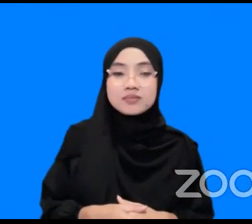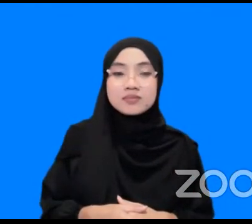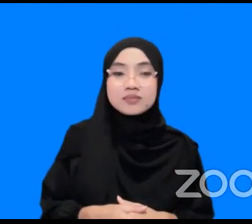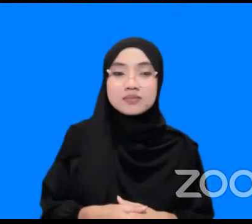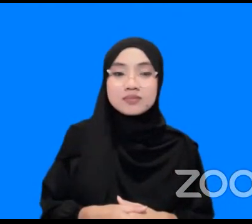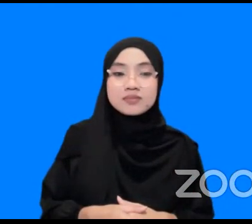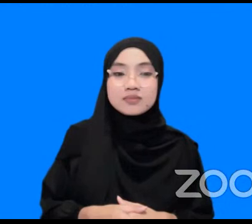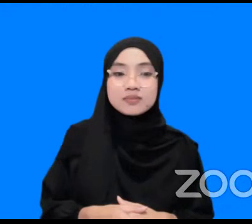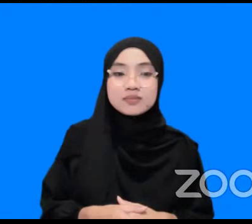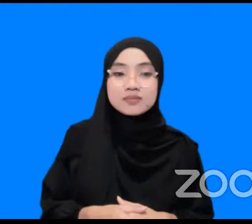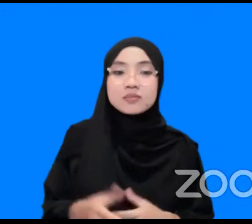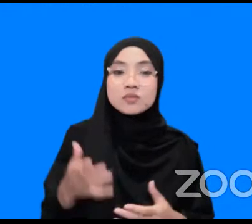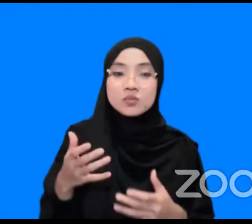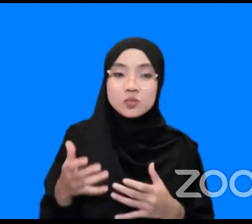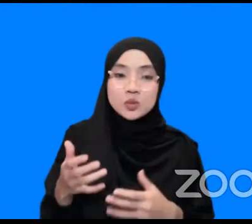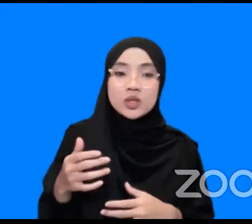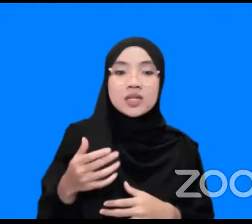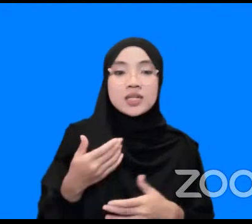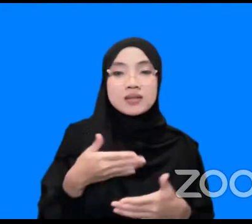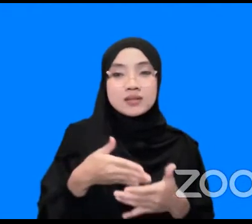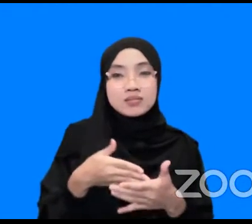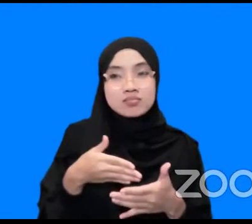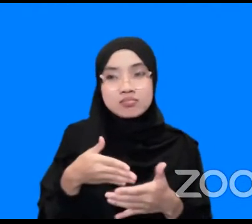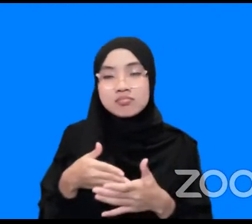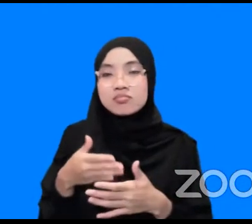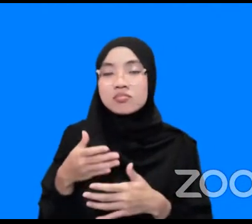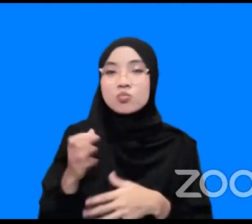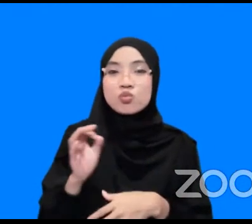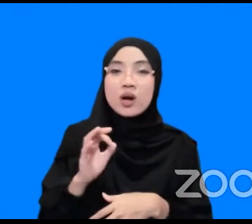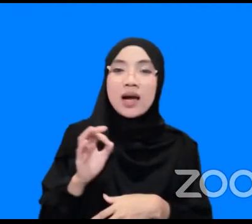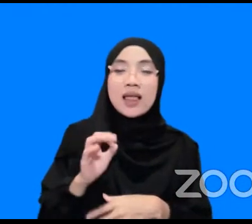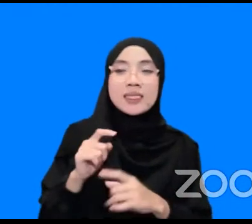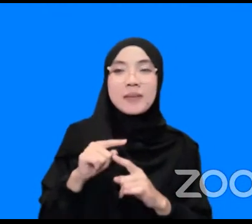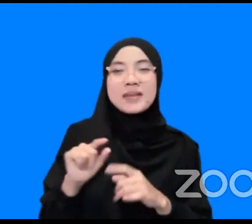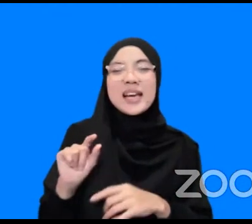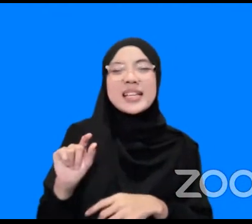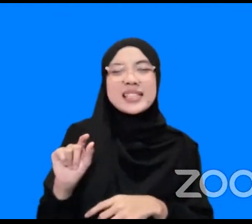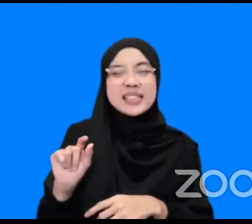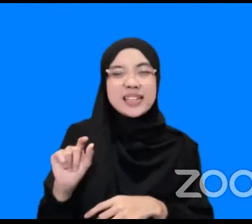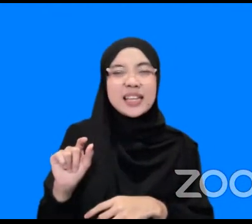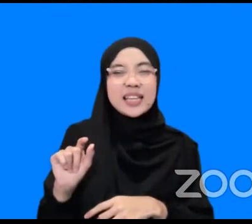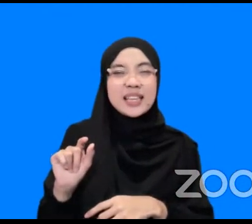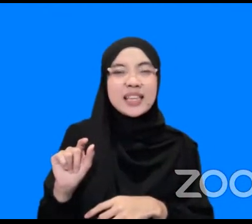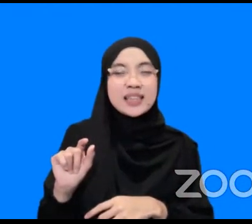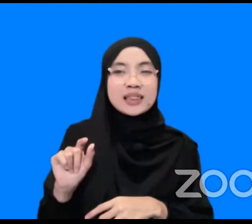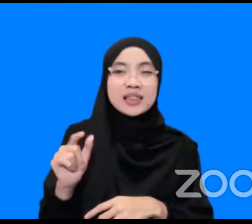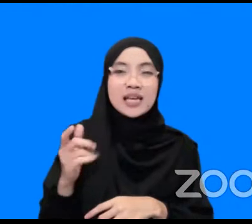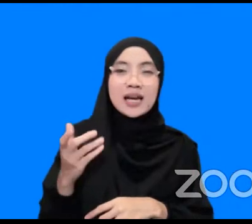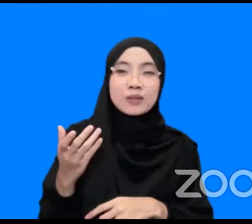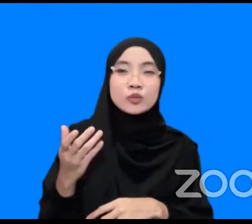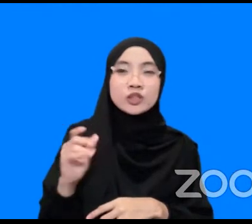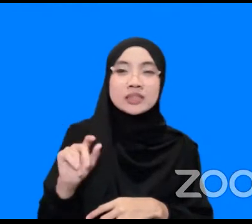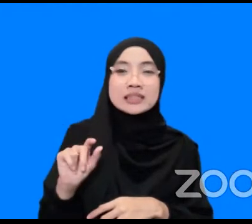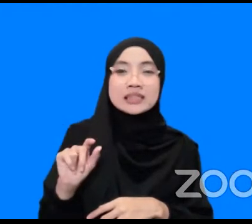iya bisa dibilang obstacle juga tidak tapi sedikit agak